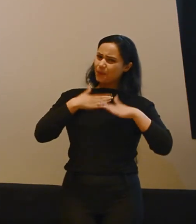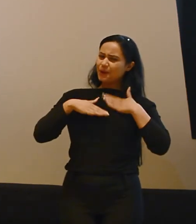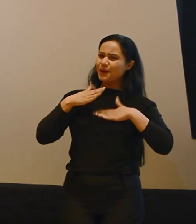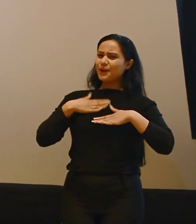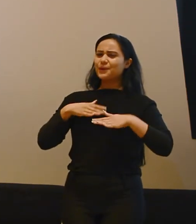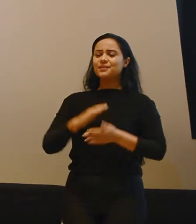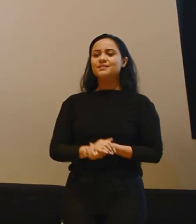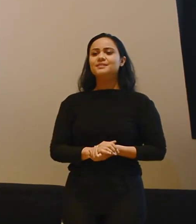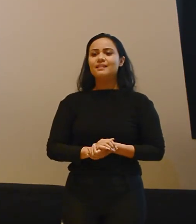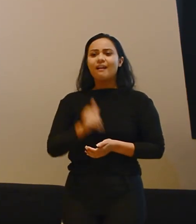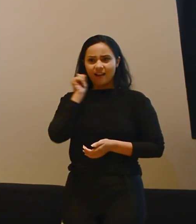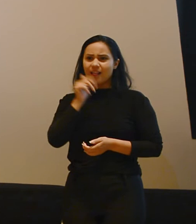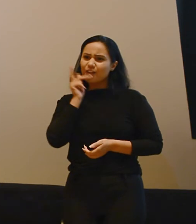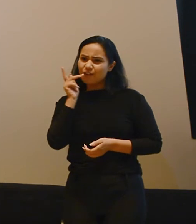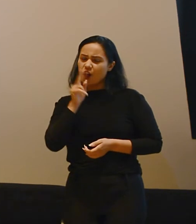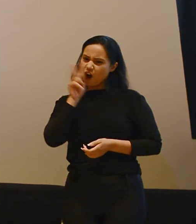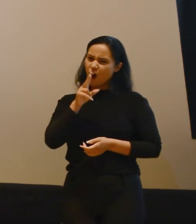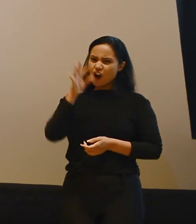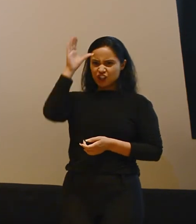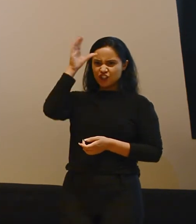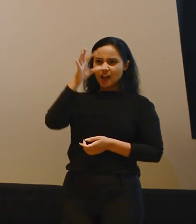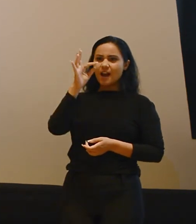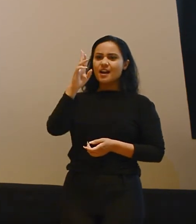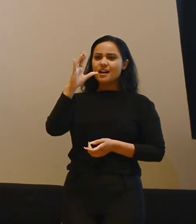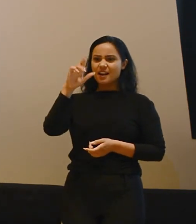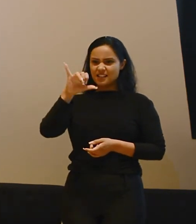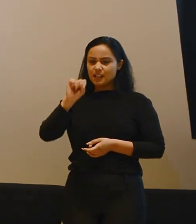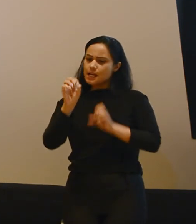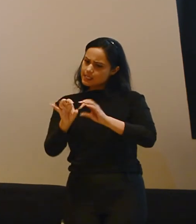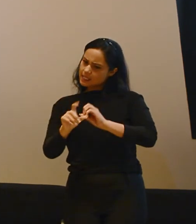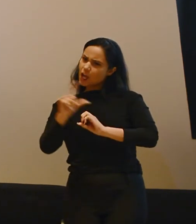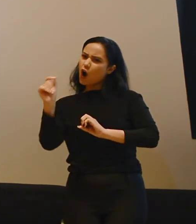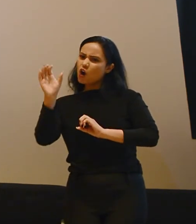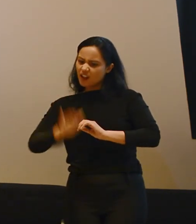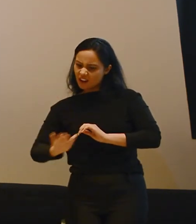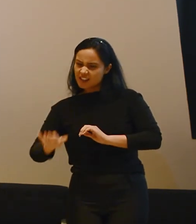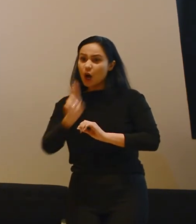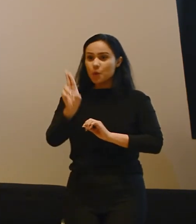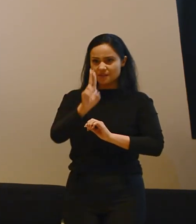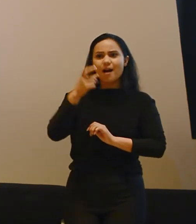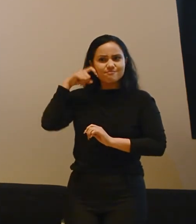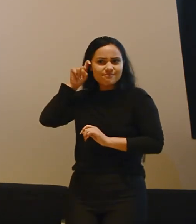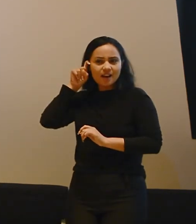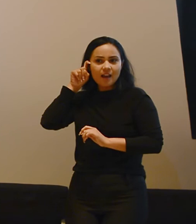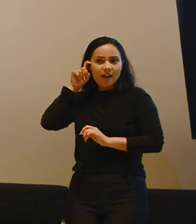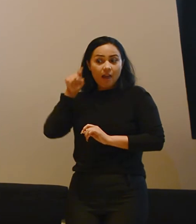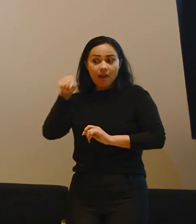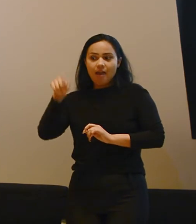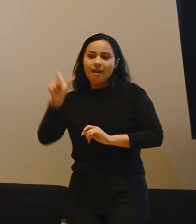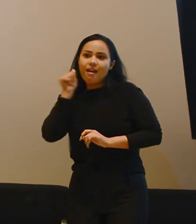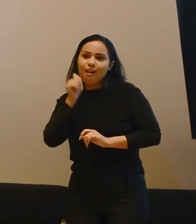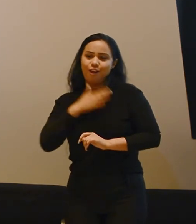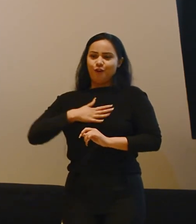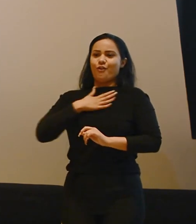leve. E ela que falou, olha, tia Cris, vamos fazer um vídeo pra ensinar as outras crianças a colocar o aparelho, né? Então é uma demanda que vem dela, é coisa